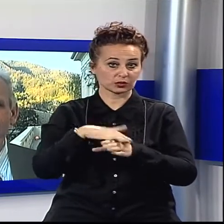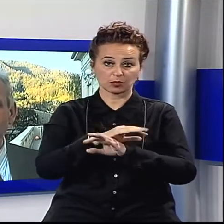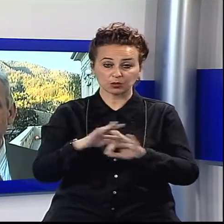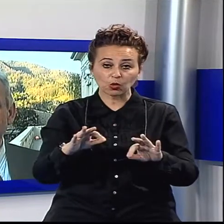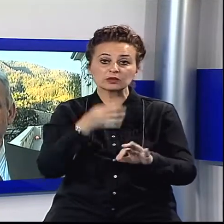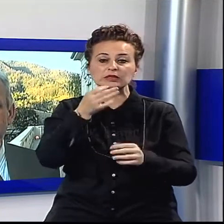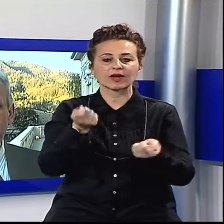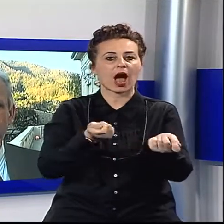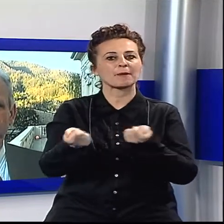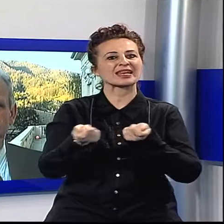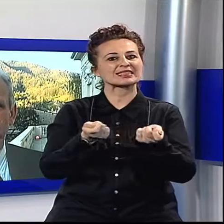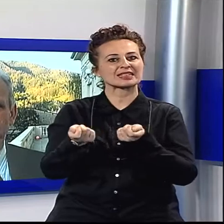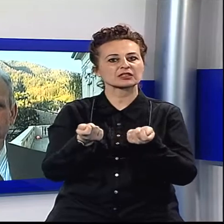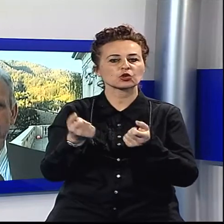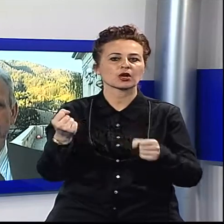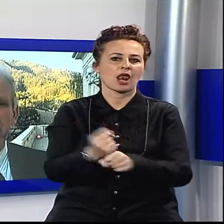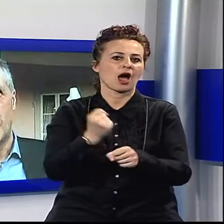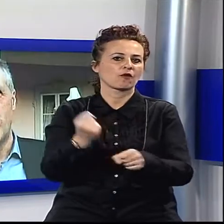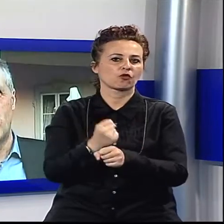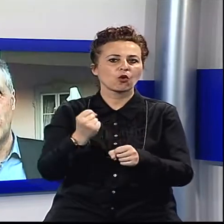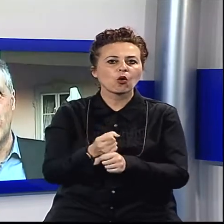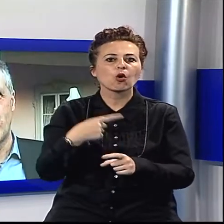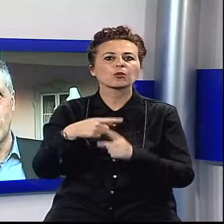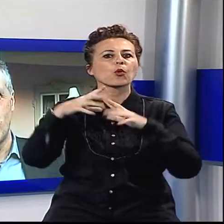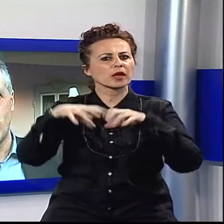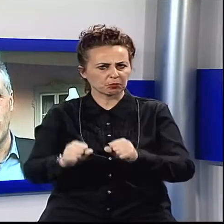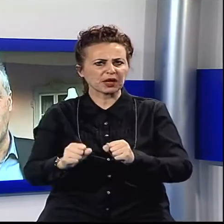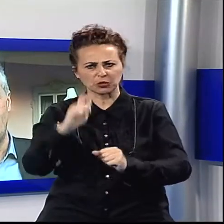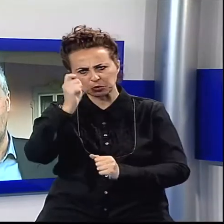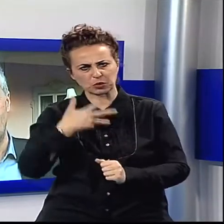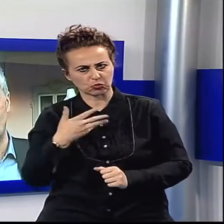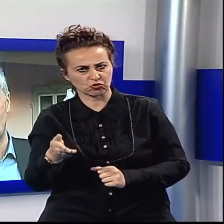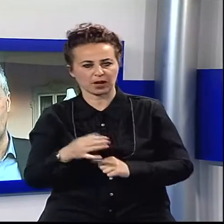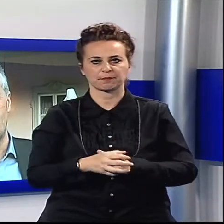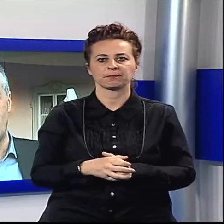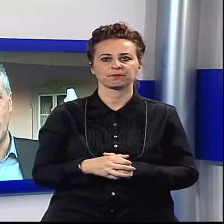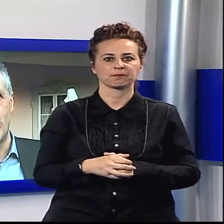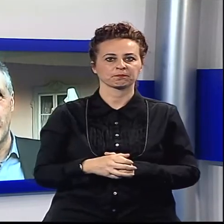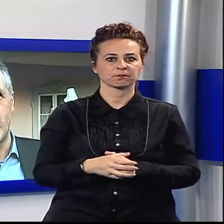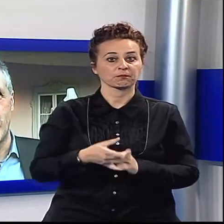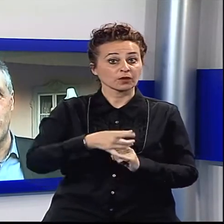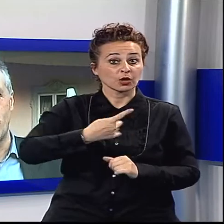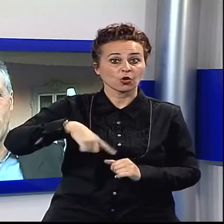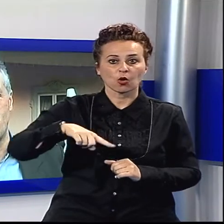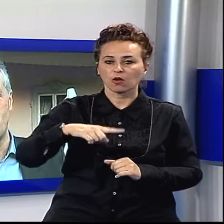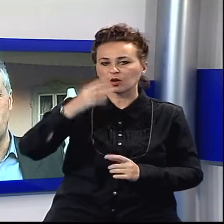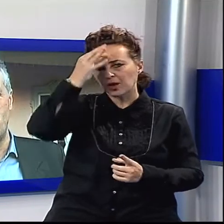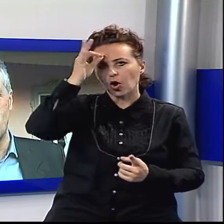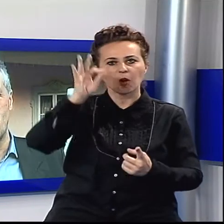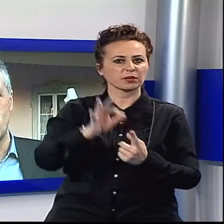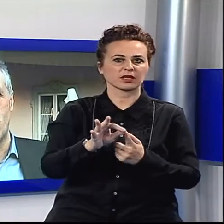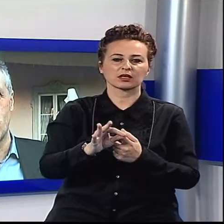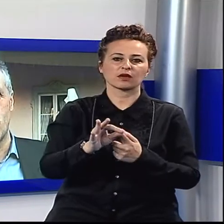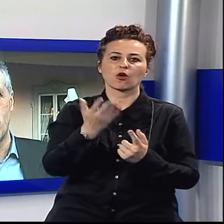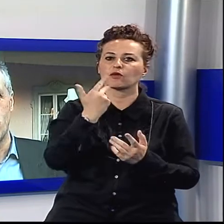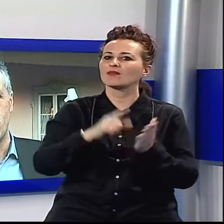mantenendo gli impegni che ha preso con i propri cittadini. Abbiamo lavorato in un'ottica molto accelerata per vedere di portare quanto prima